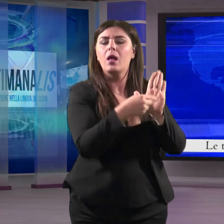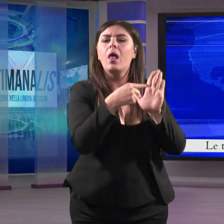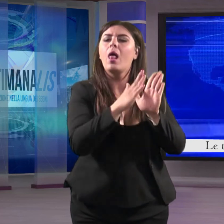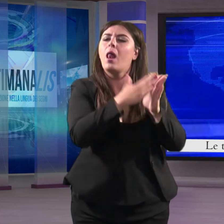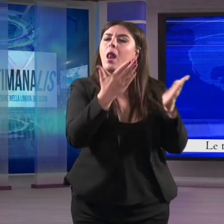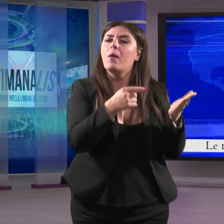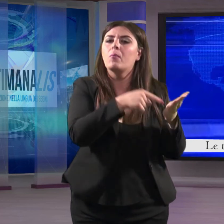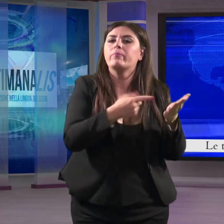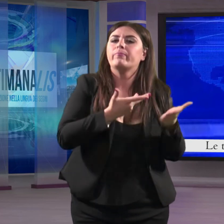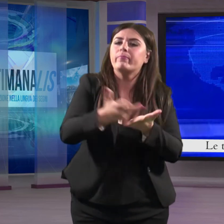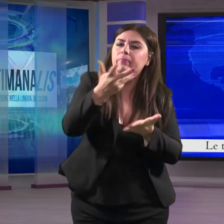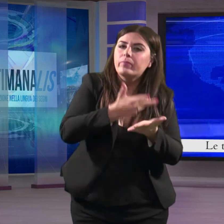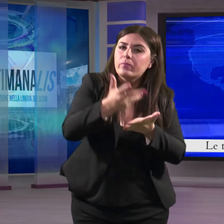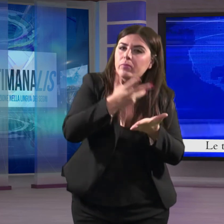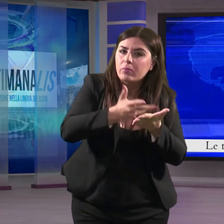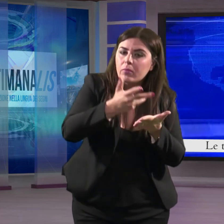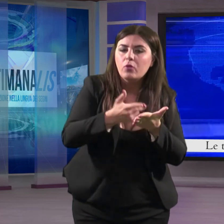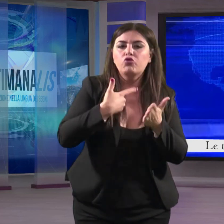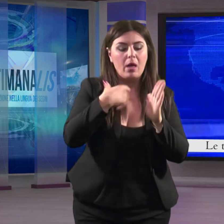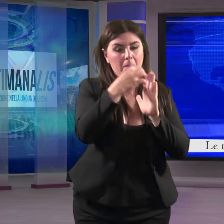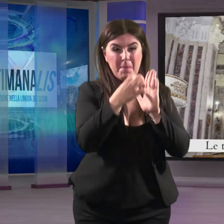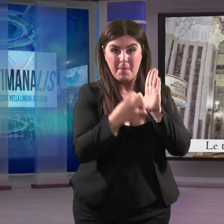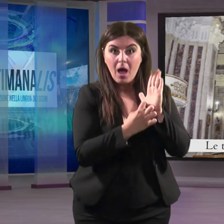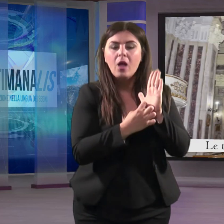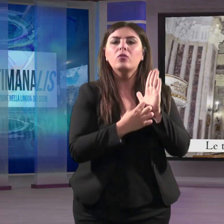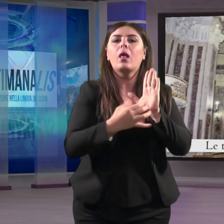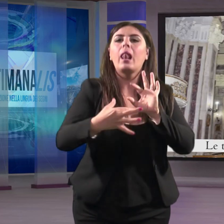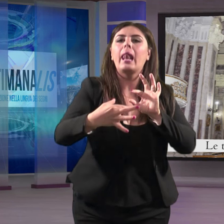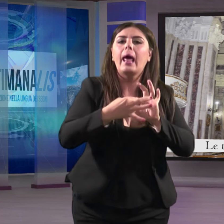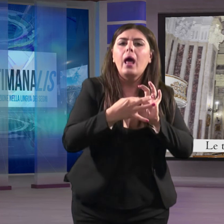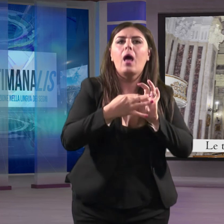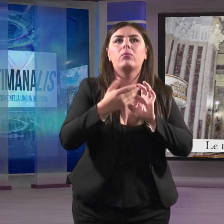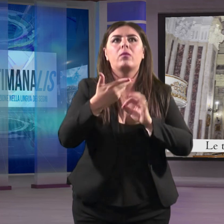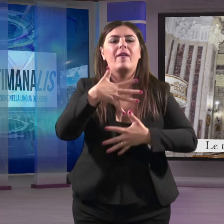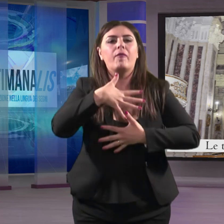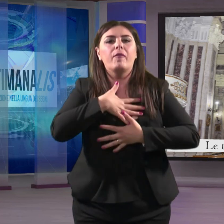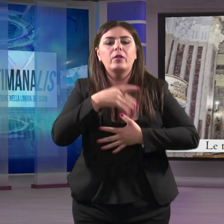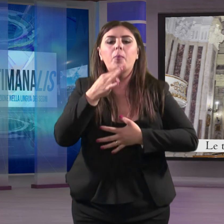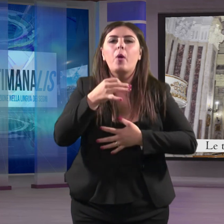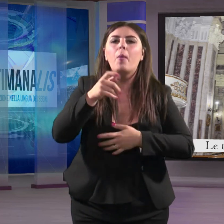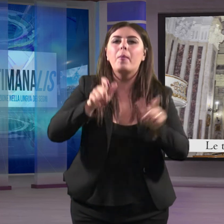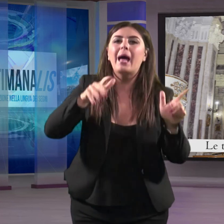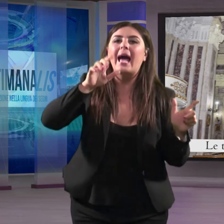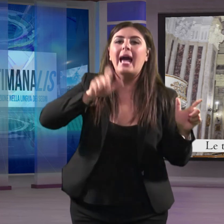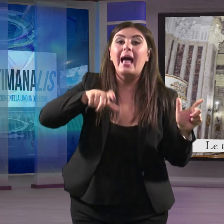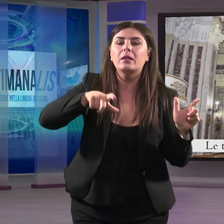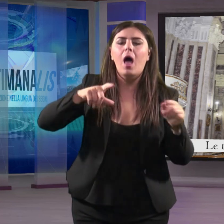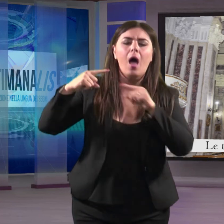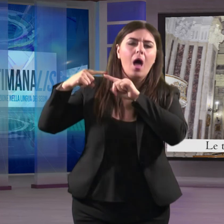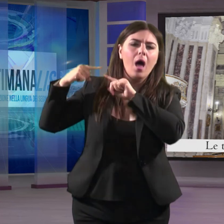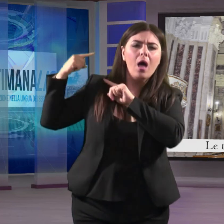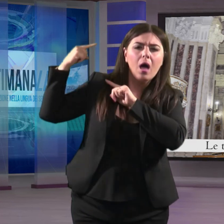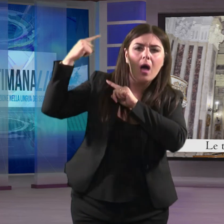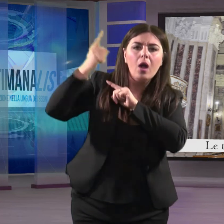narrati anche attraverso molte immagini i legami e gli affetti che i catanzaresi hanno avuto nel tempo con